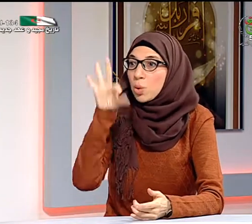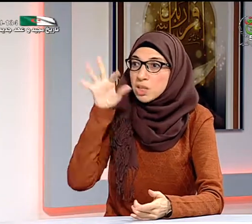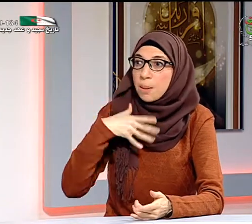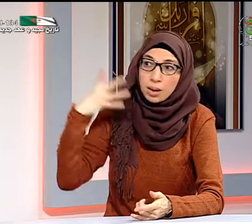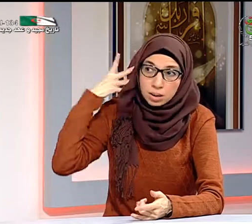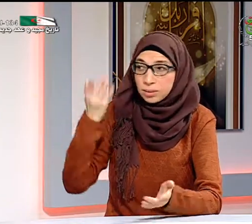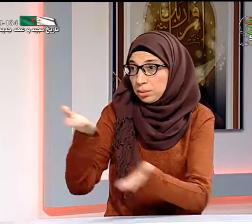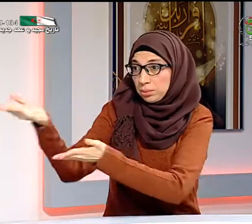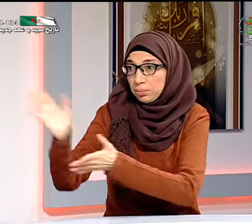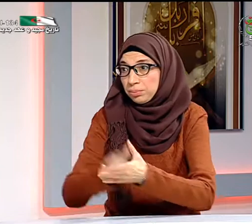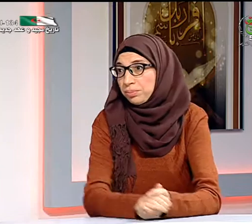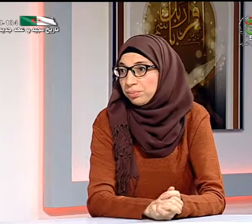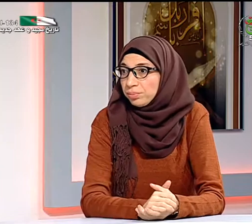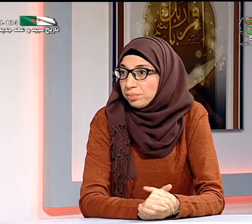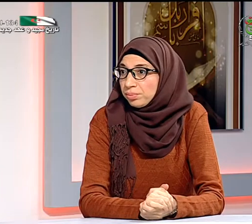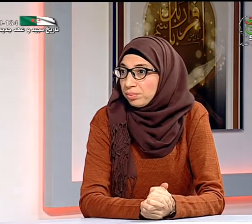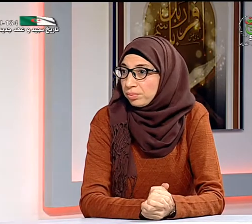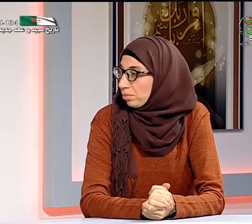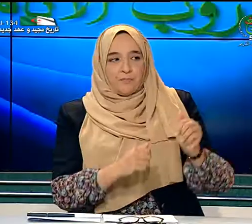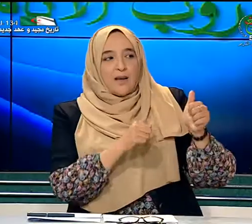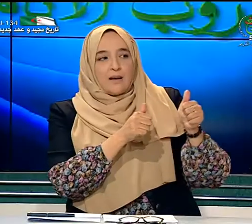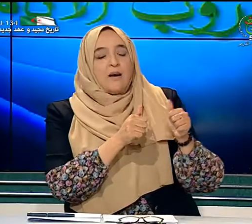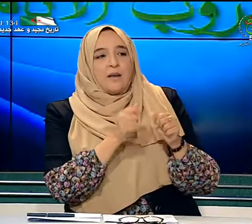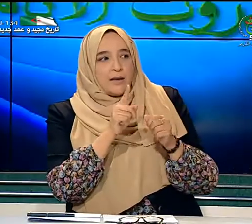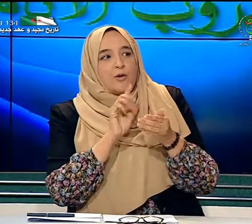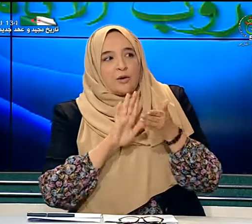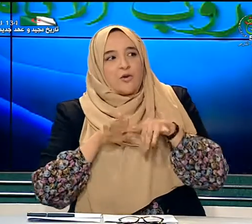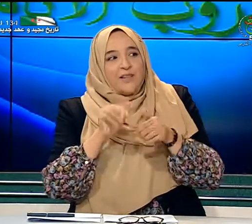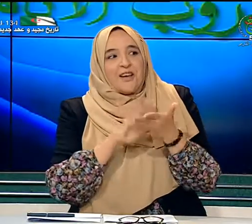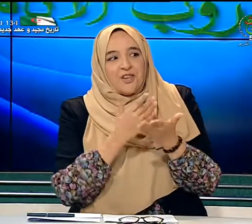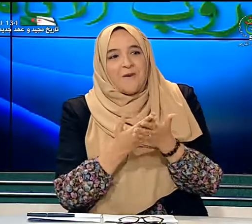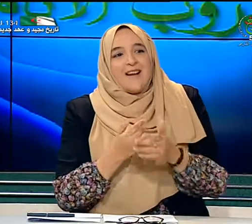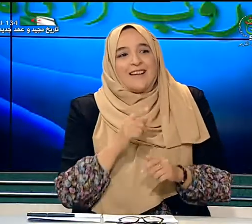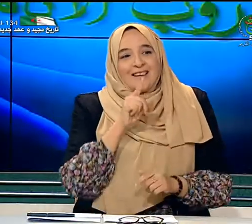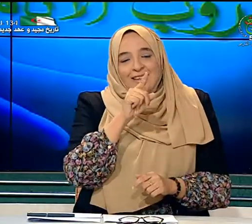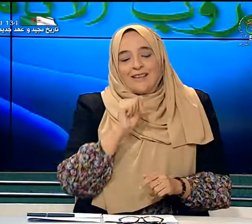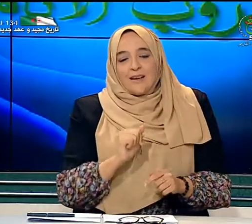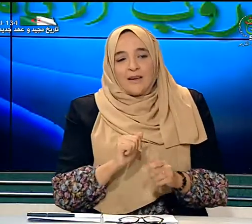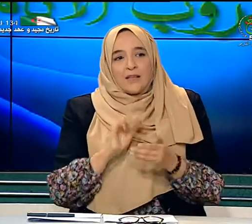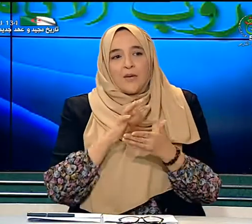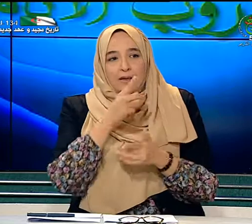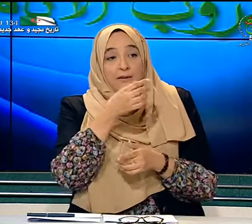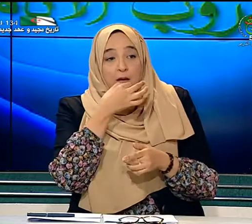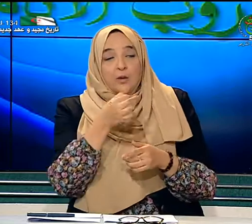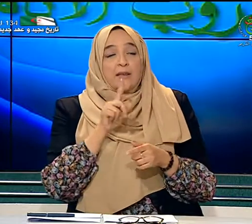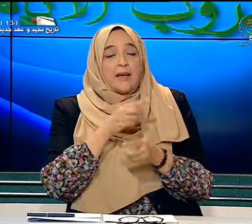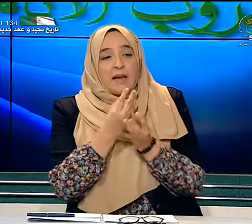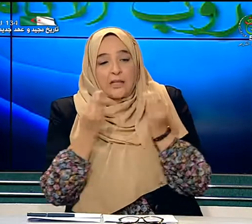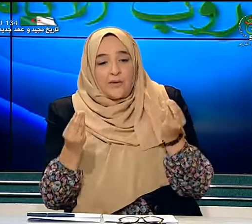هذا الاختيار يعني إذا كان الأطفال تقيقة أكمل الترجمة يعني إذا كان الأطفال أنت تقولي إذا كان الأطفال